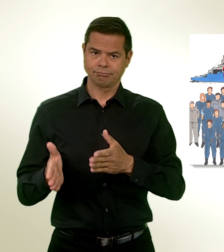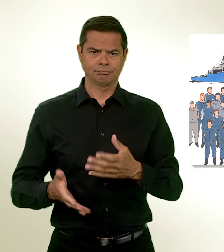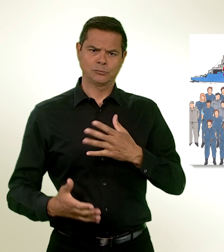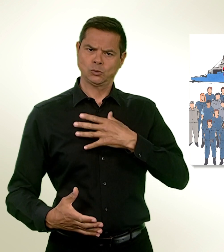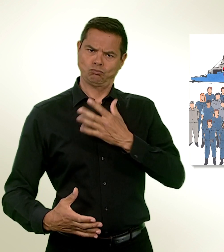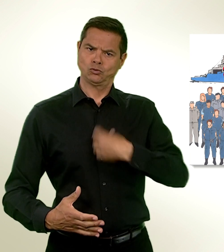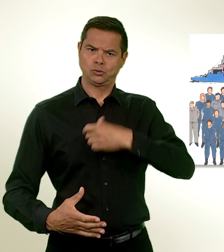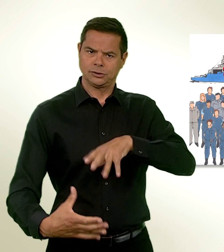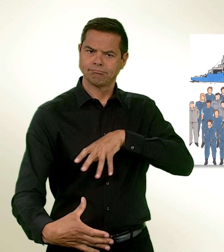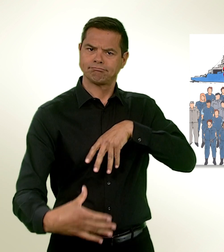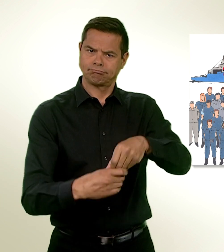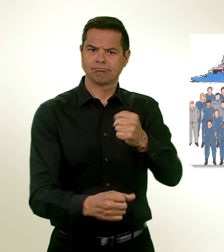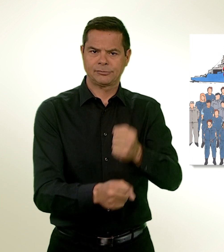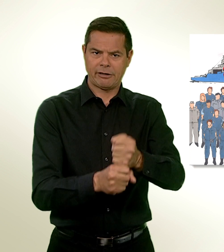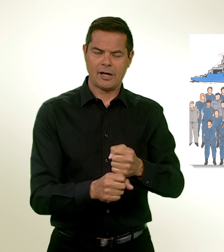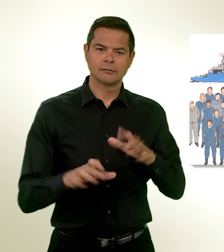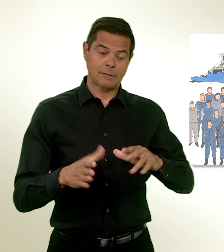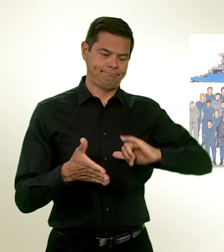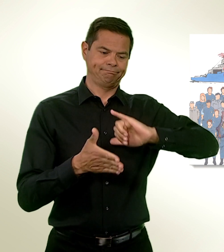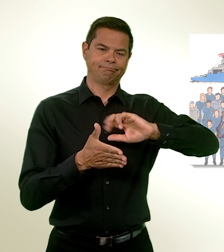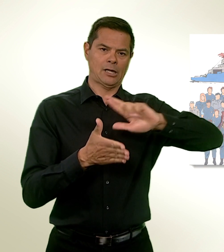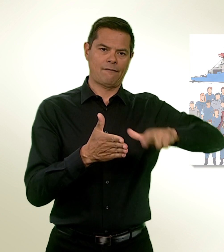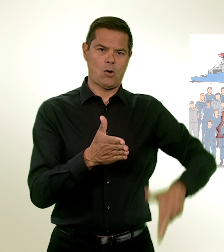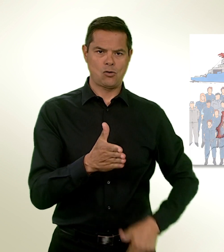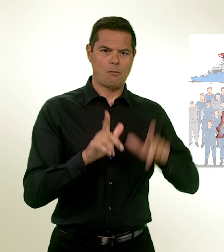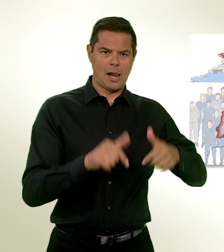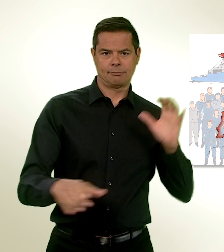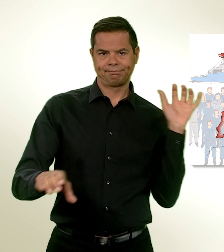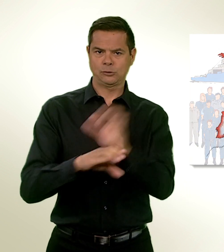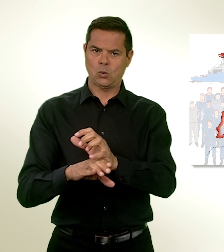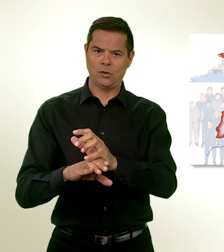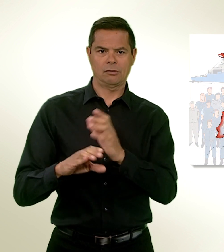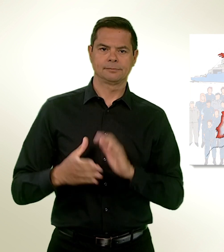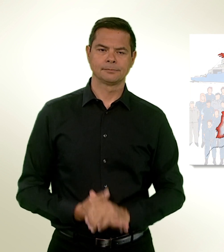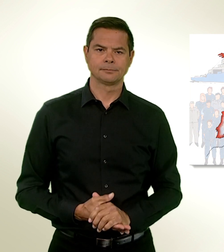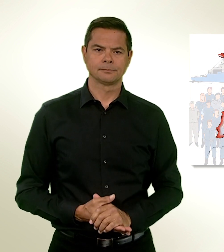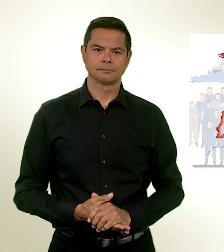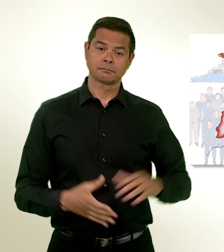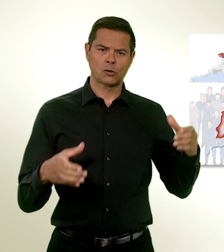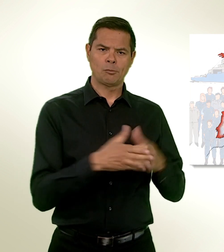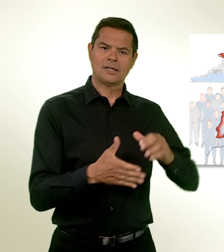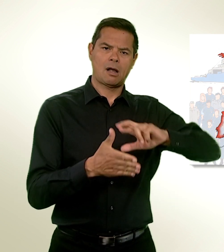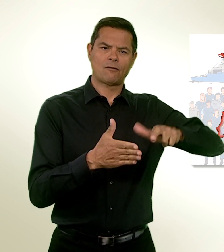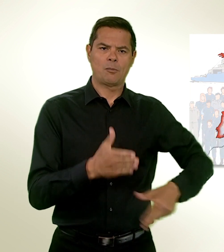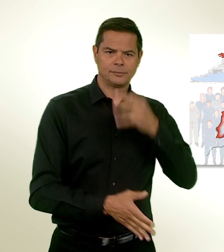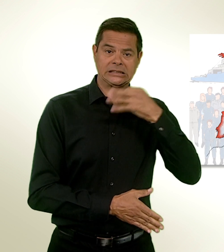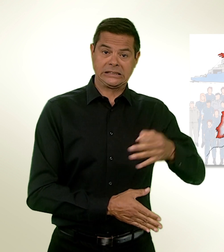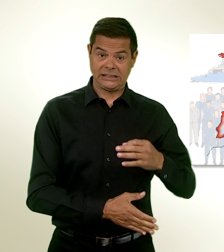demande de référendum a abouti contre cette décision. Le comité estime que Frontex est co-responsable des violences